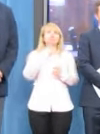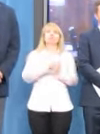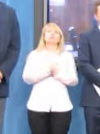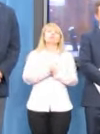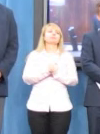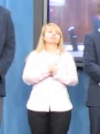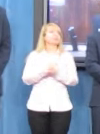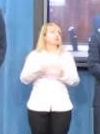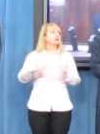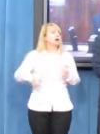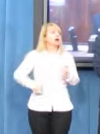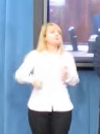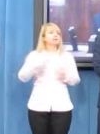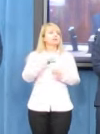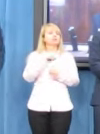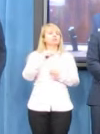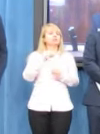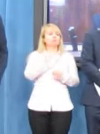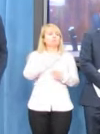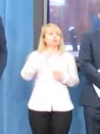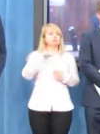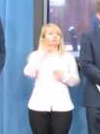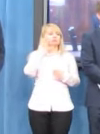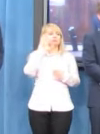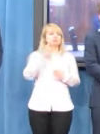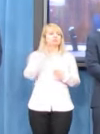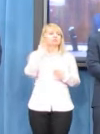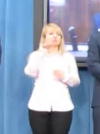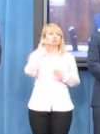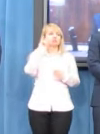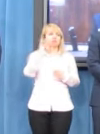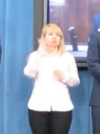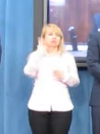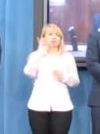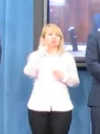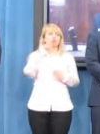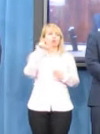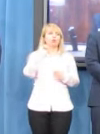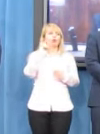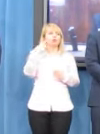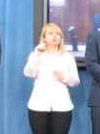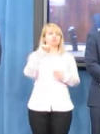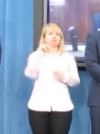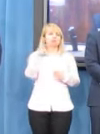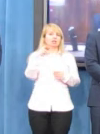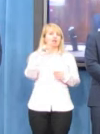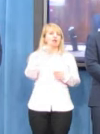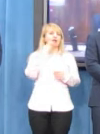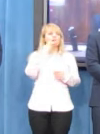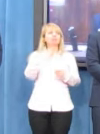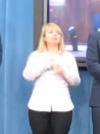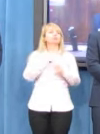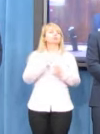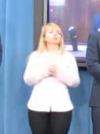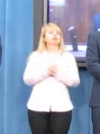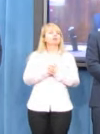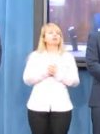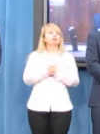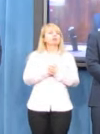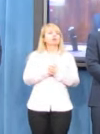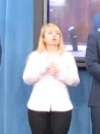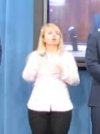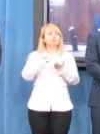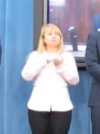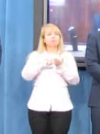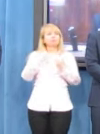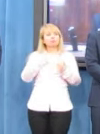Pani posła Brzygłocka, na moje pytanie o o której godzinie i na czyje ręce złożyła tę poprawkę, powiedziała, że to